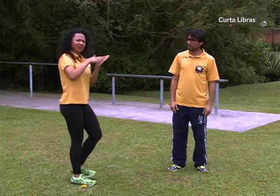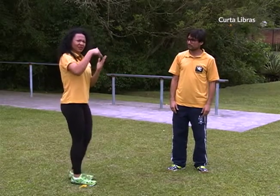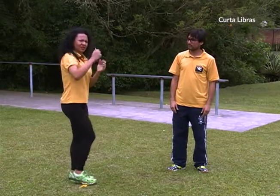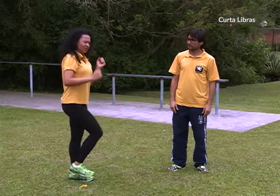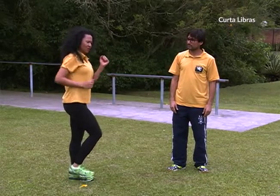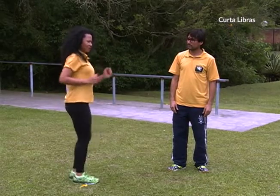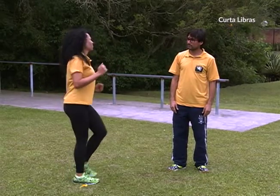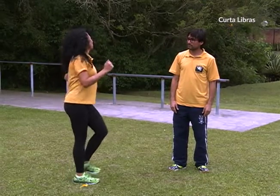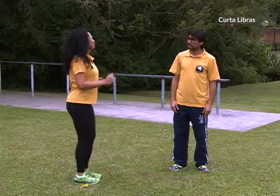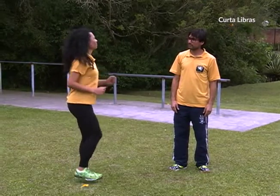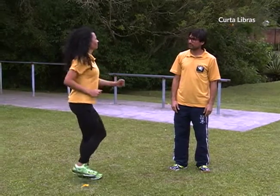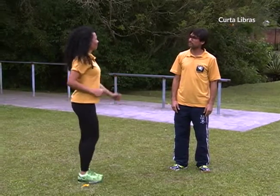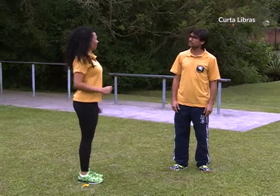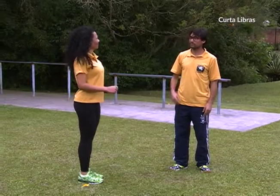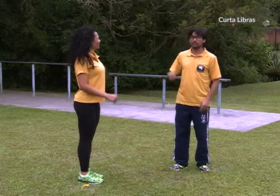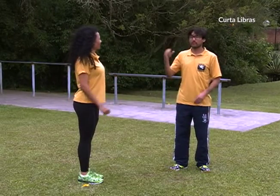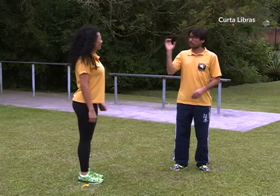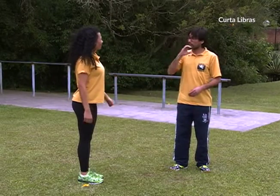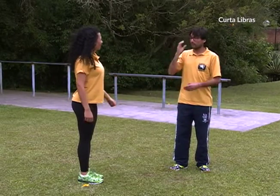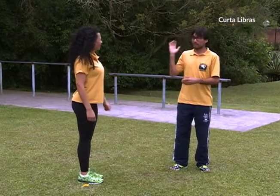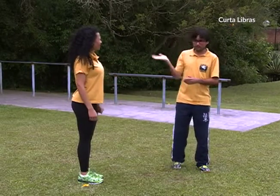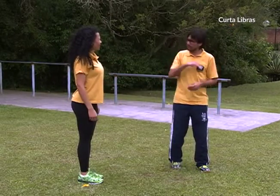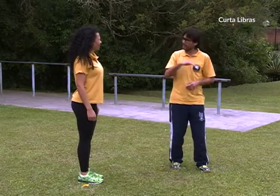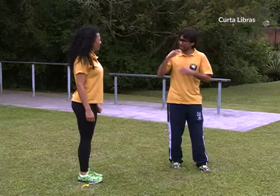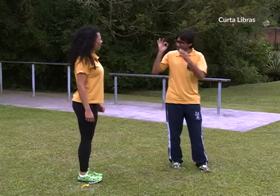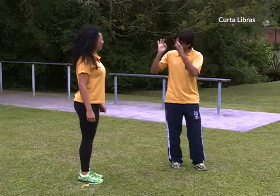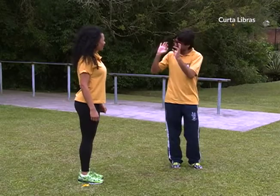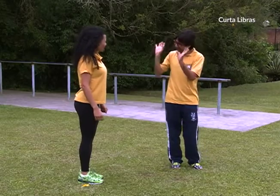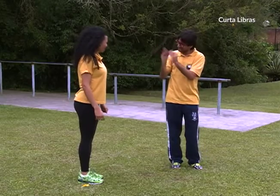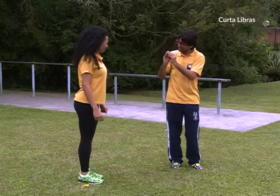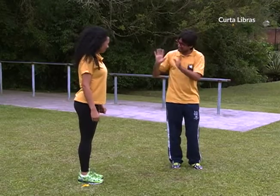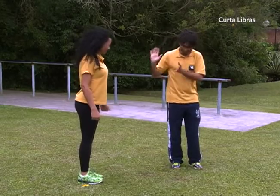pés. Certo. Estamos com tudo pronto. Vamos lá.